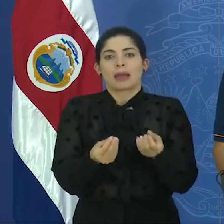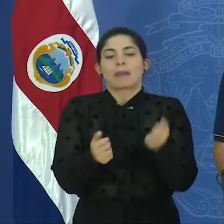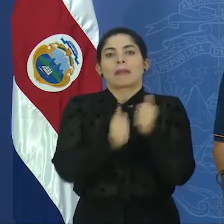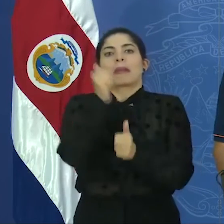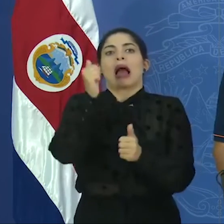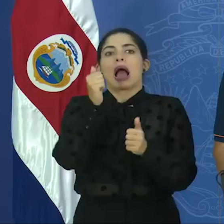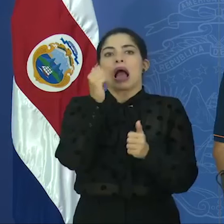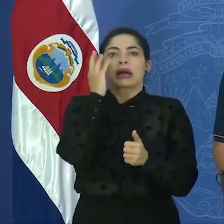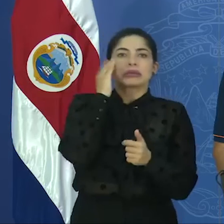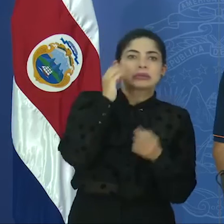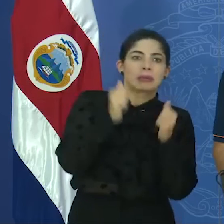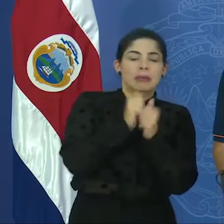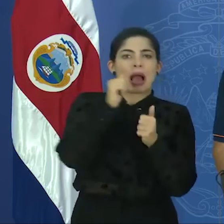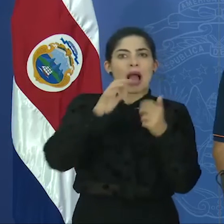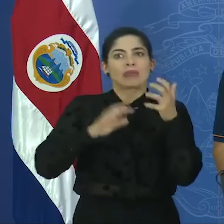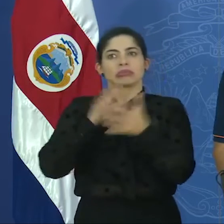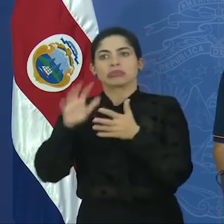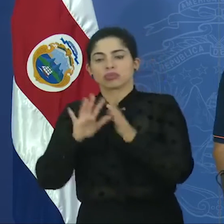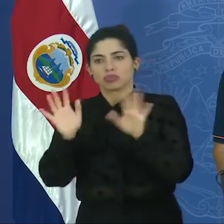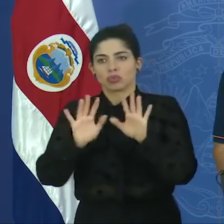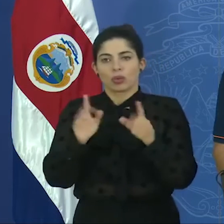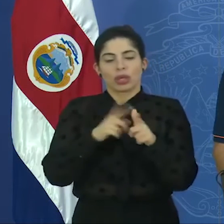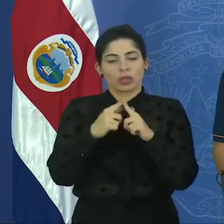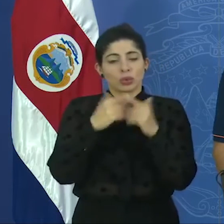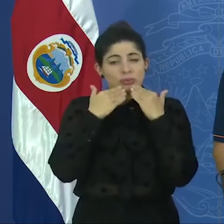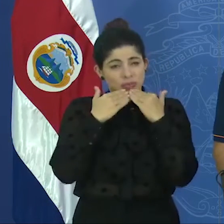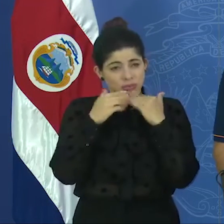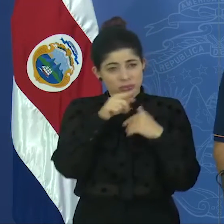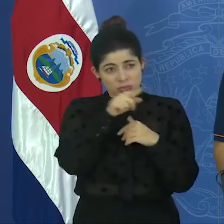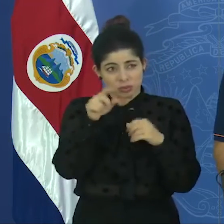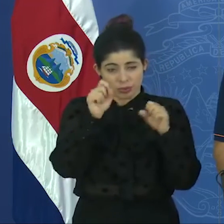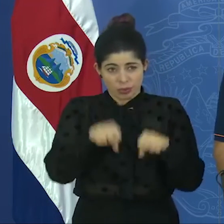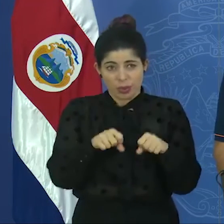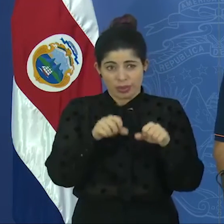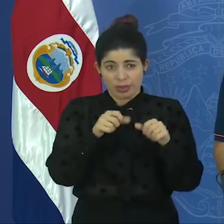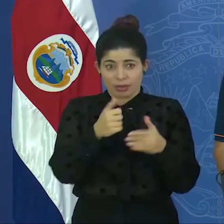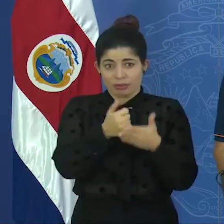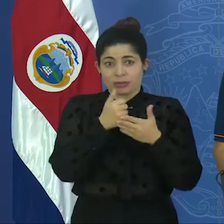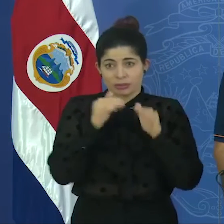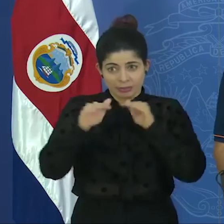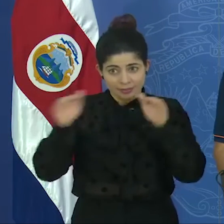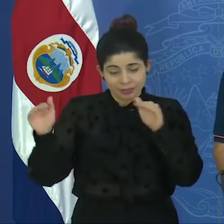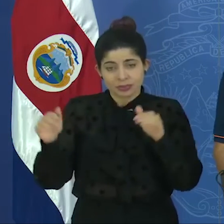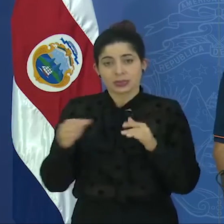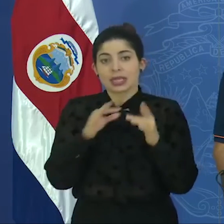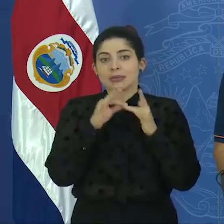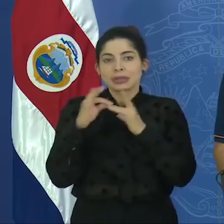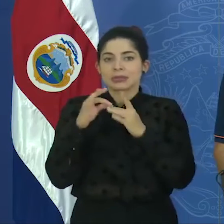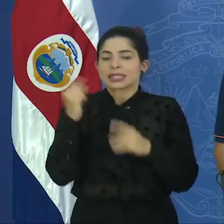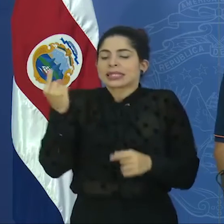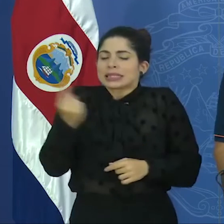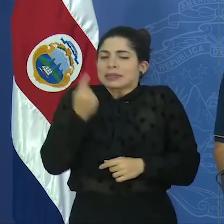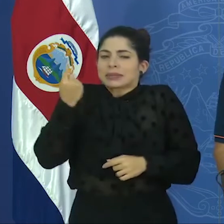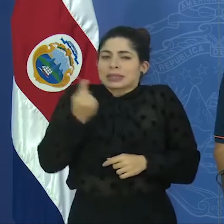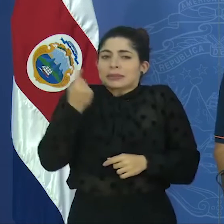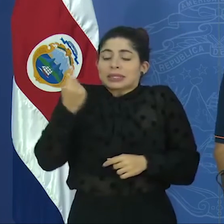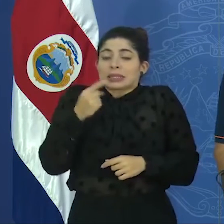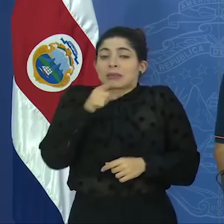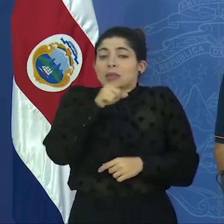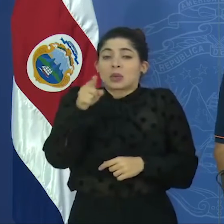incertidumbre y caos. Así que agradecemos enormemente este aporte y sobre todo que siempre, siempre,